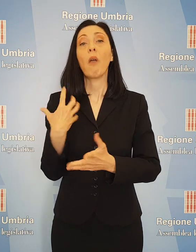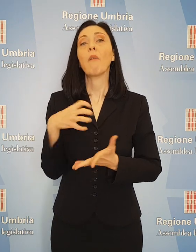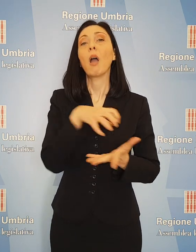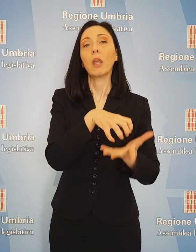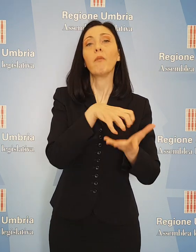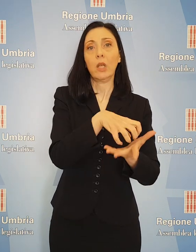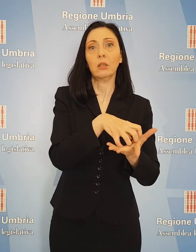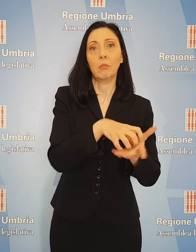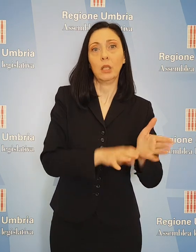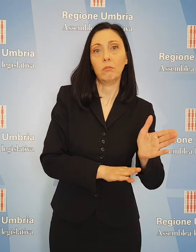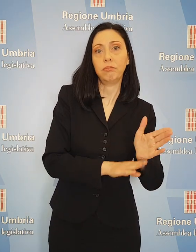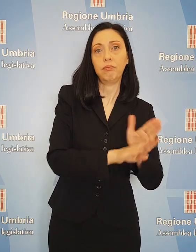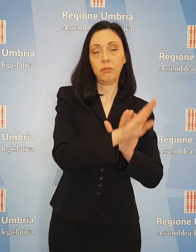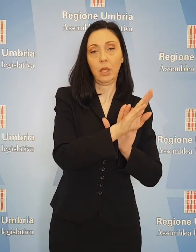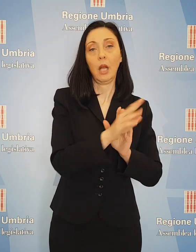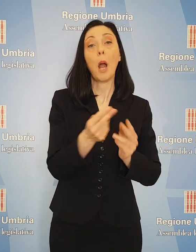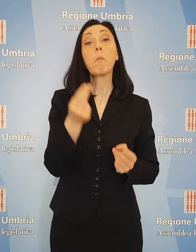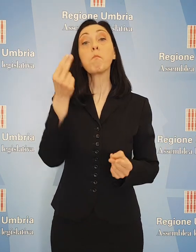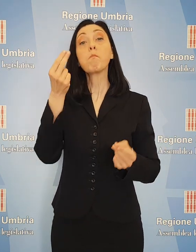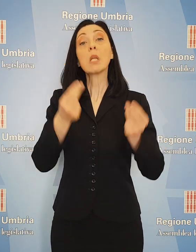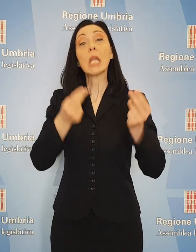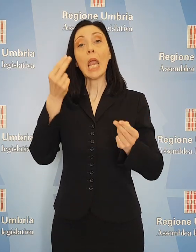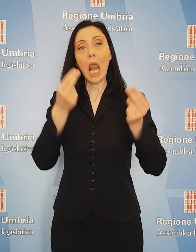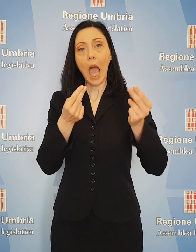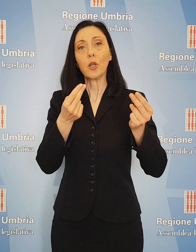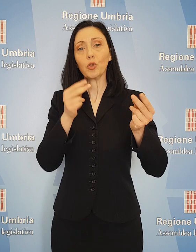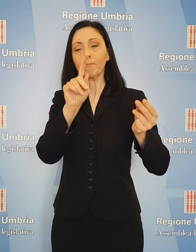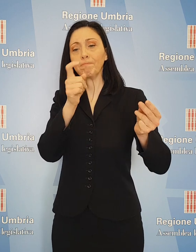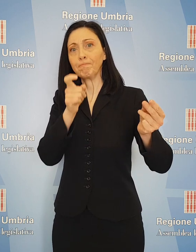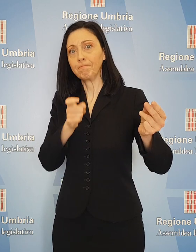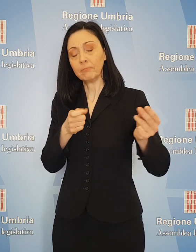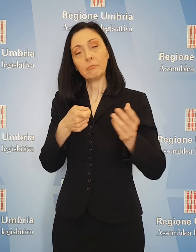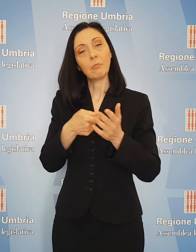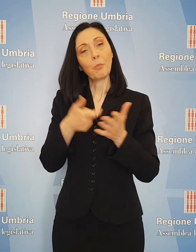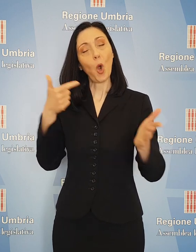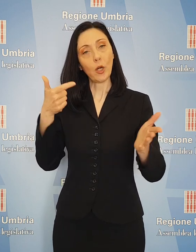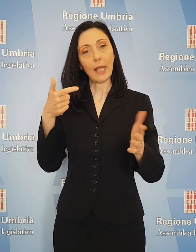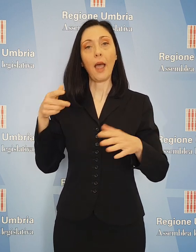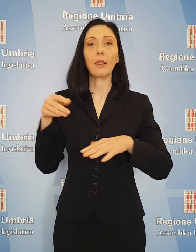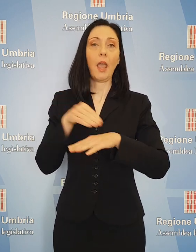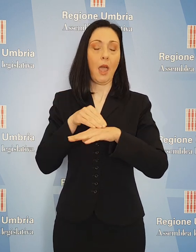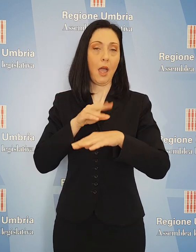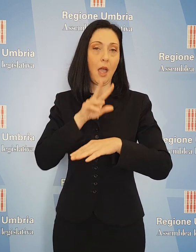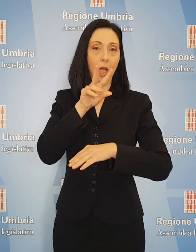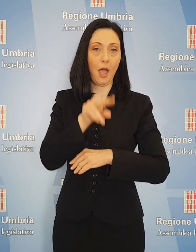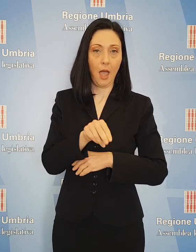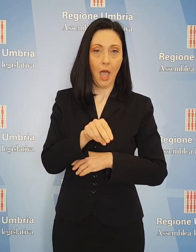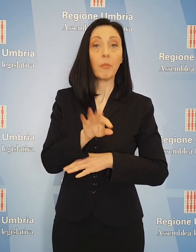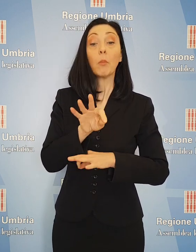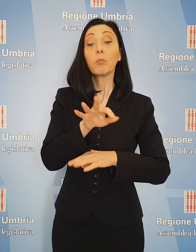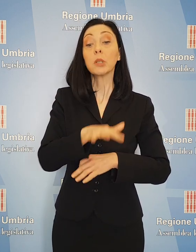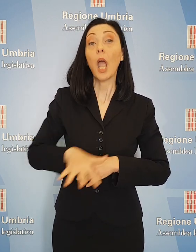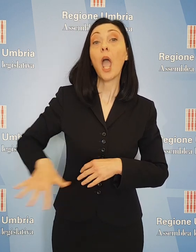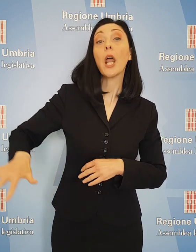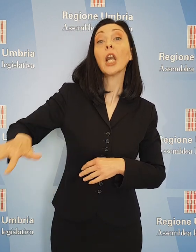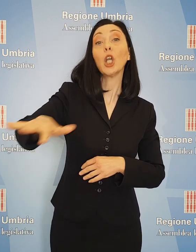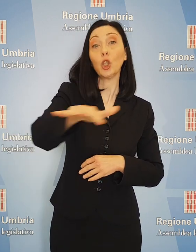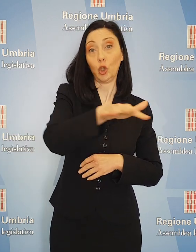Nel bilancio ci sono interventi di assoluta rilevanza, aggiunto a Gabiti, e che riguarderanno tutto il territorio regionale. Ci